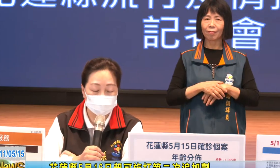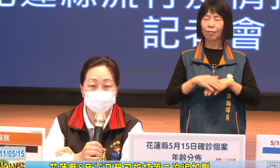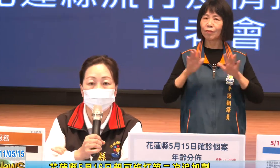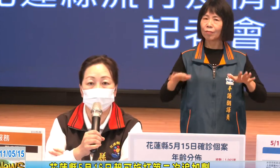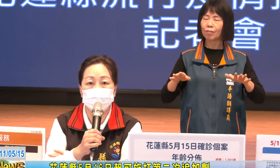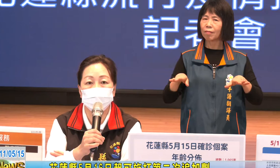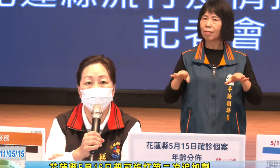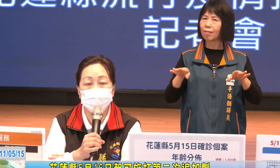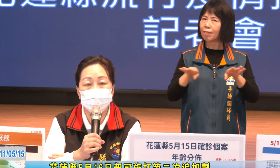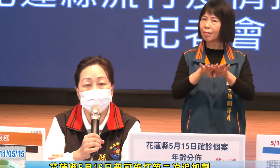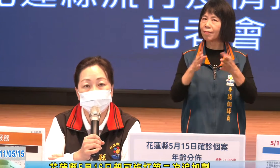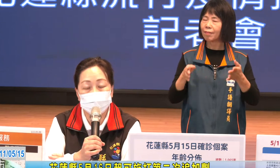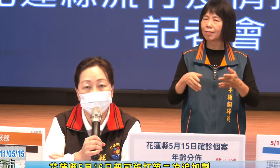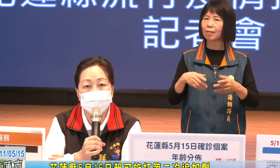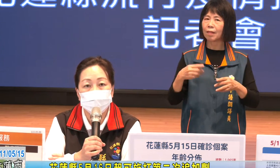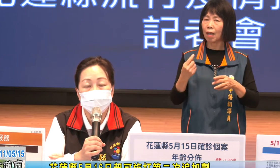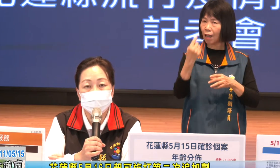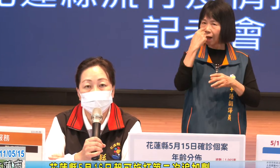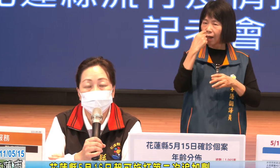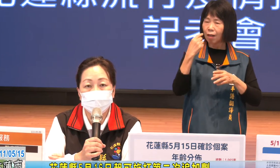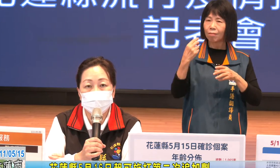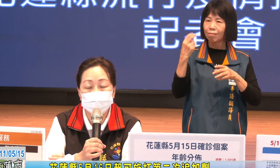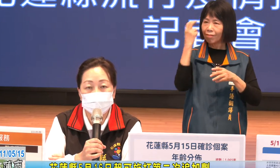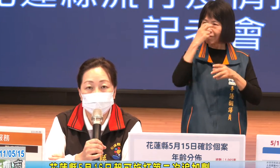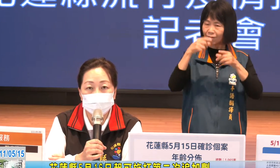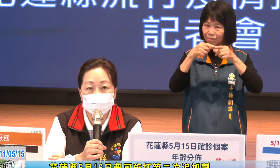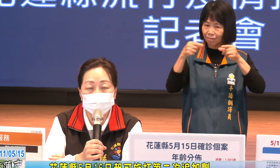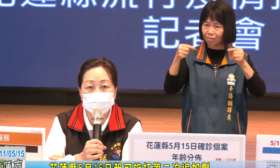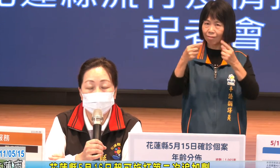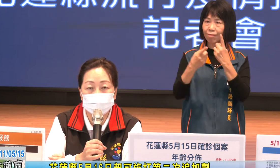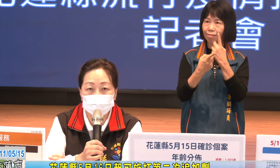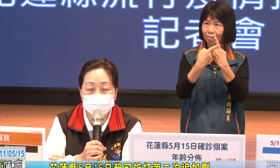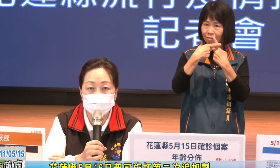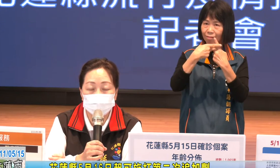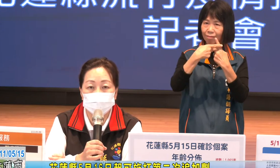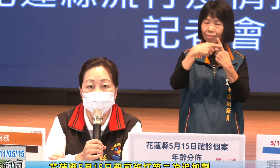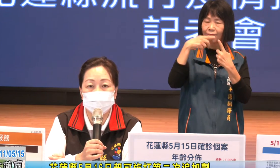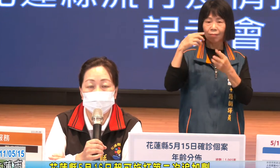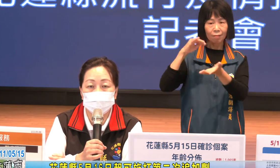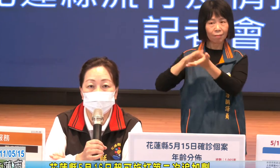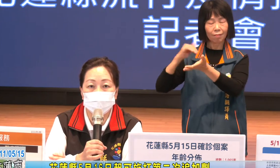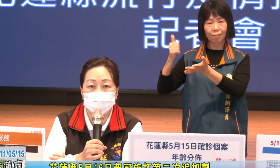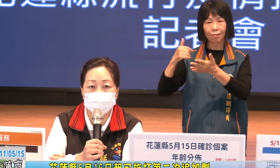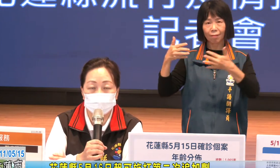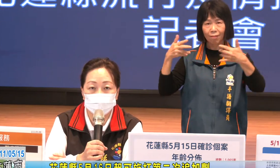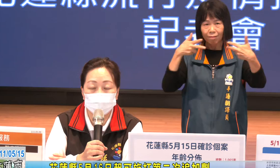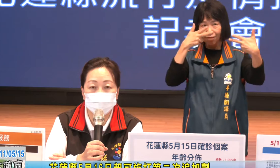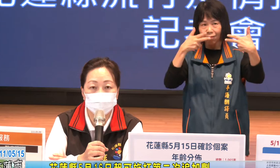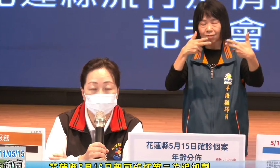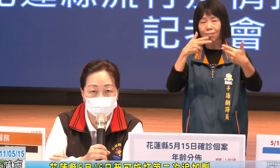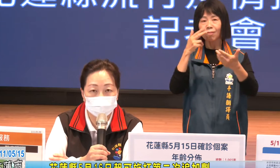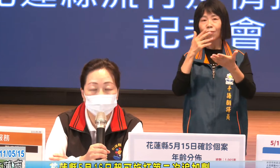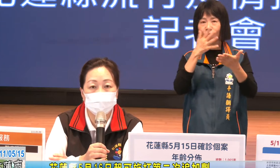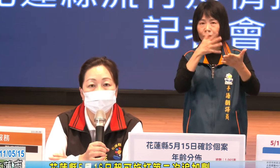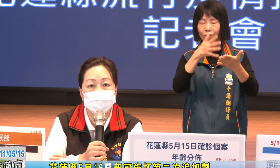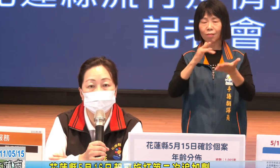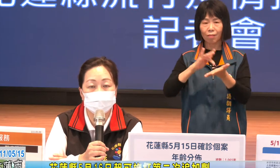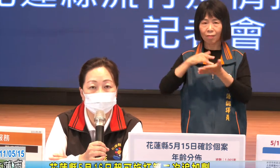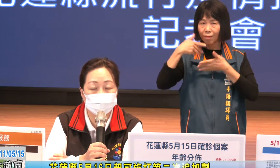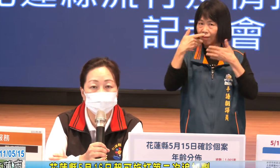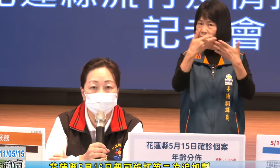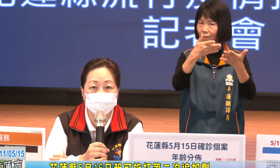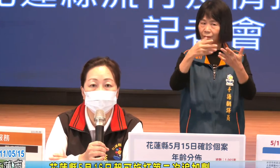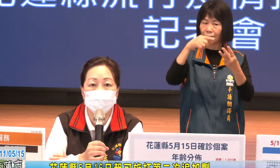開啟的這個快篩羊之後醫師加上醫師問診之後開診斷書給藥